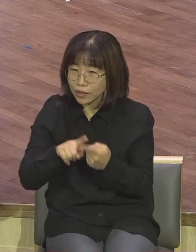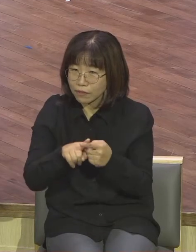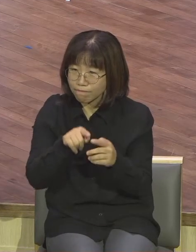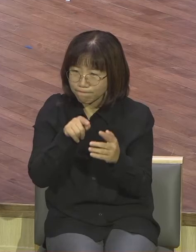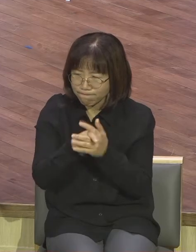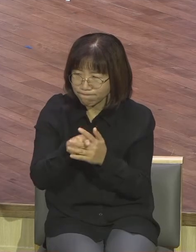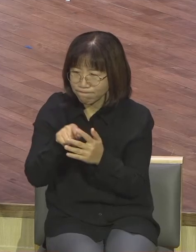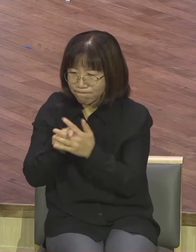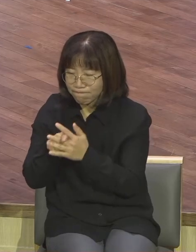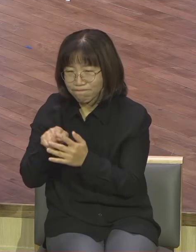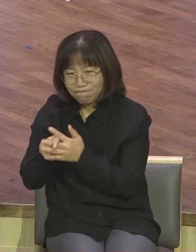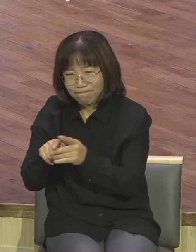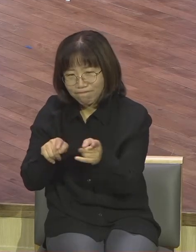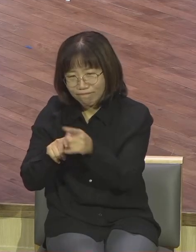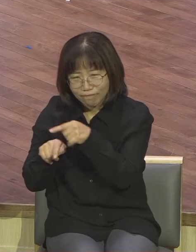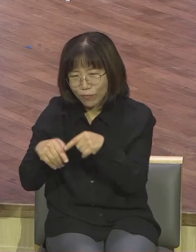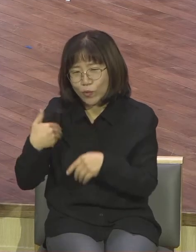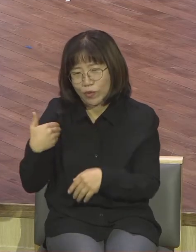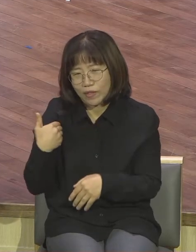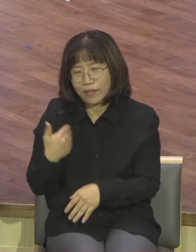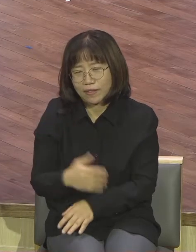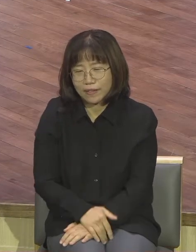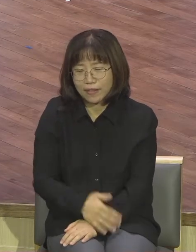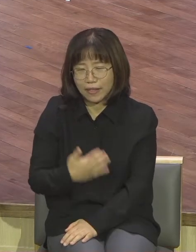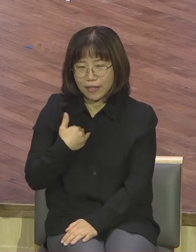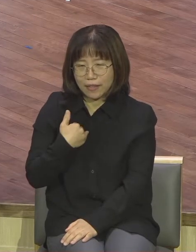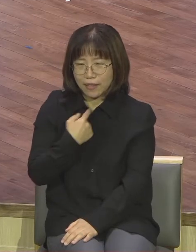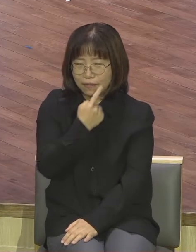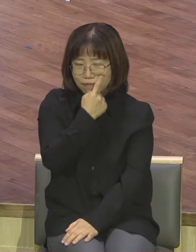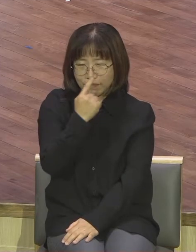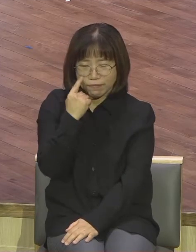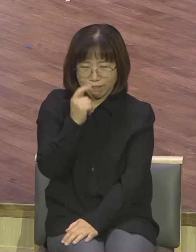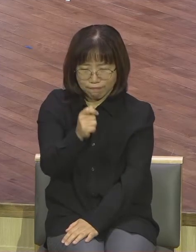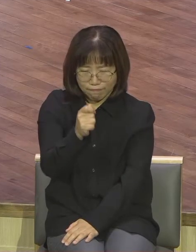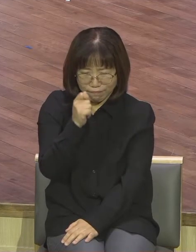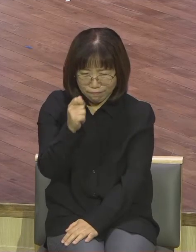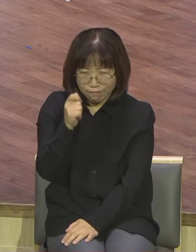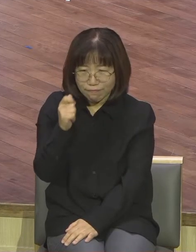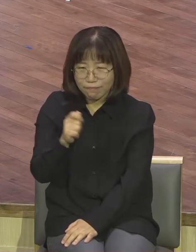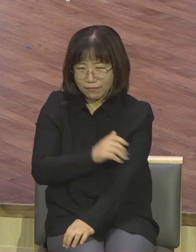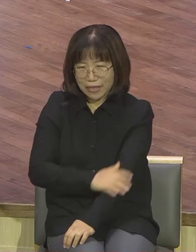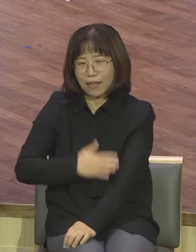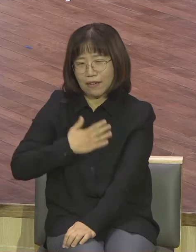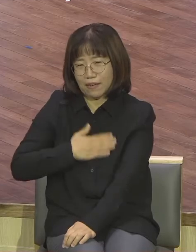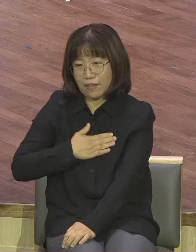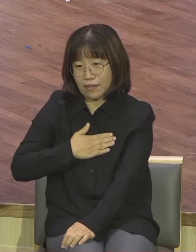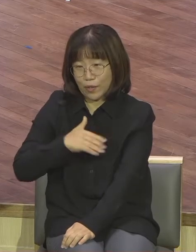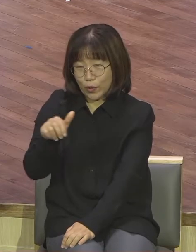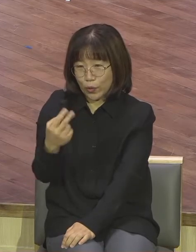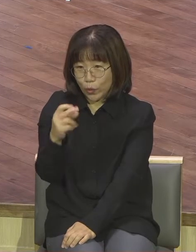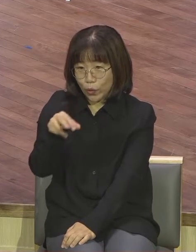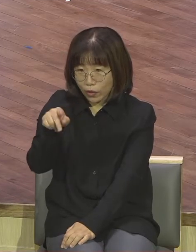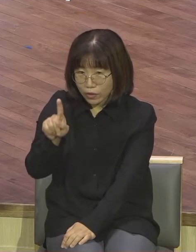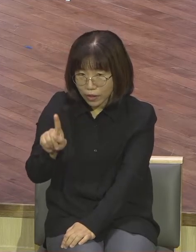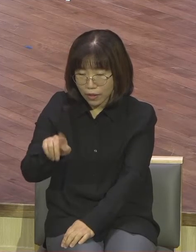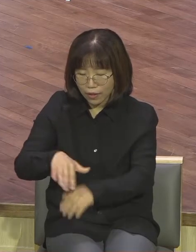놀랄 거예요 저는 이 교육자를 통해서 여러분과 너 친한 전도사들이 보고를 다 합니다